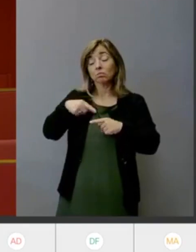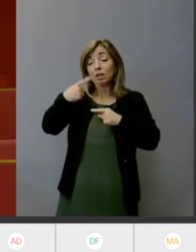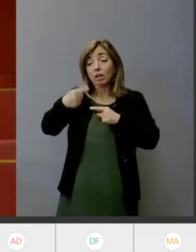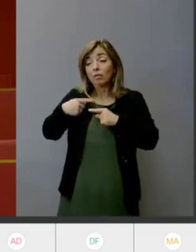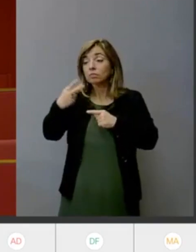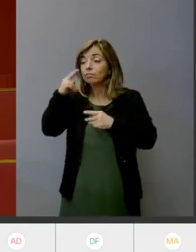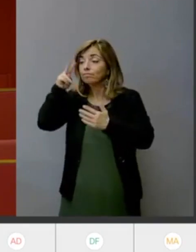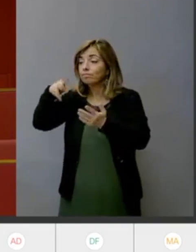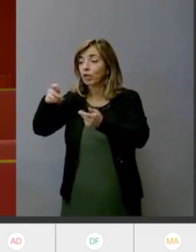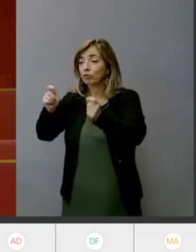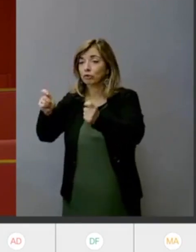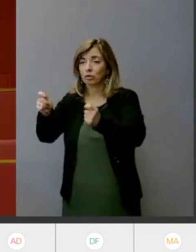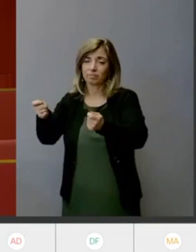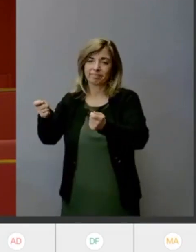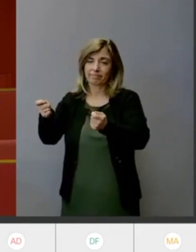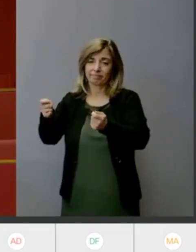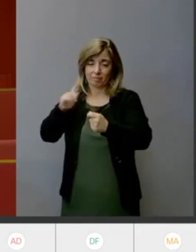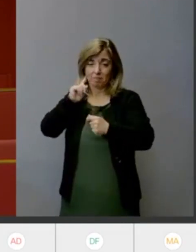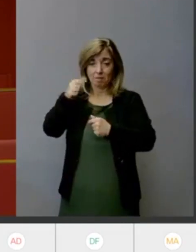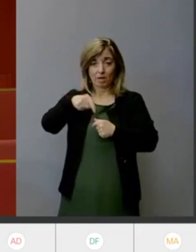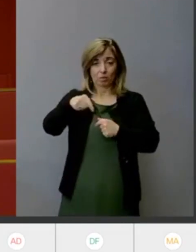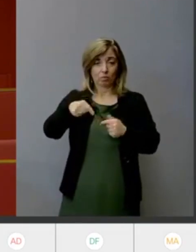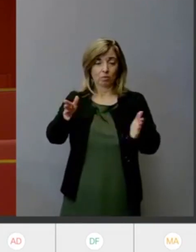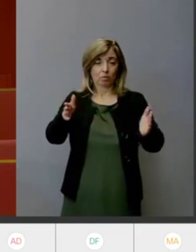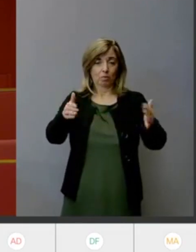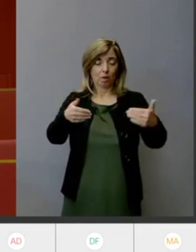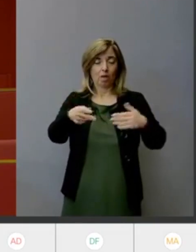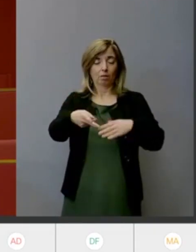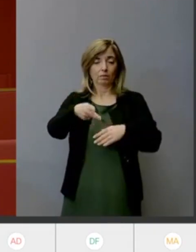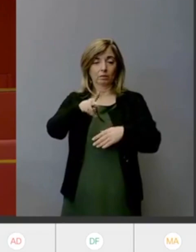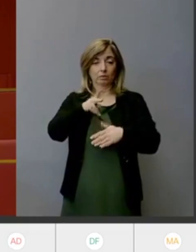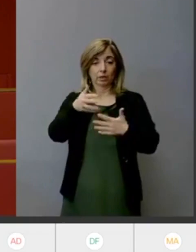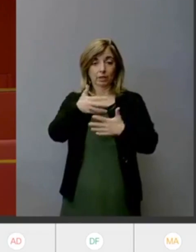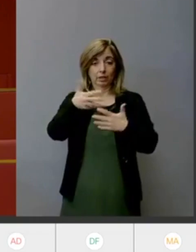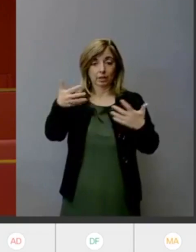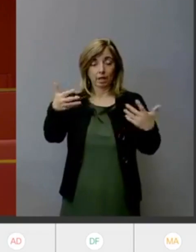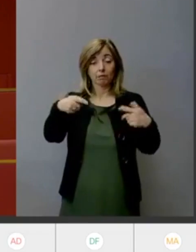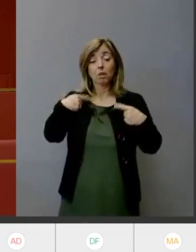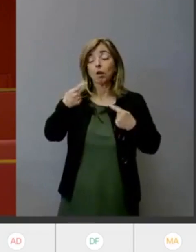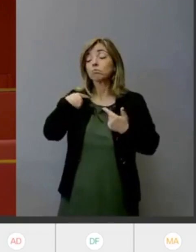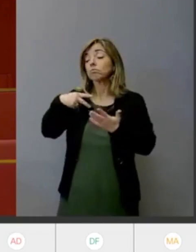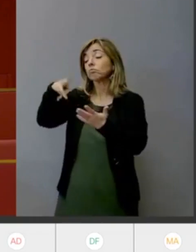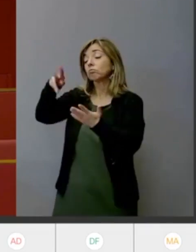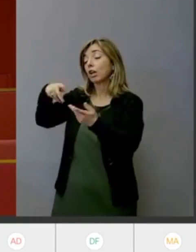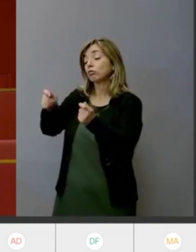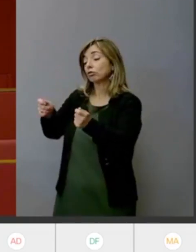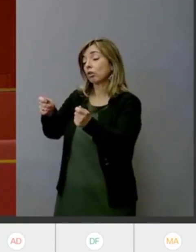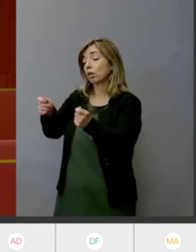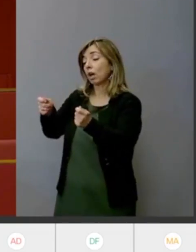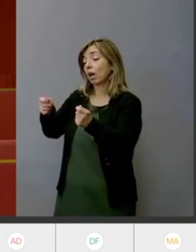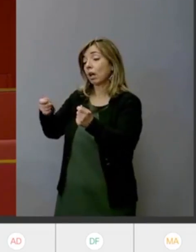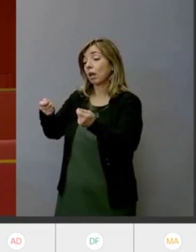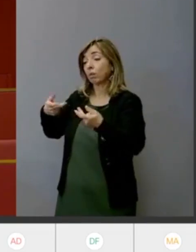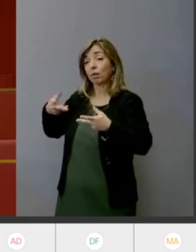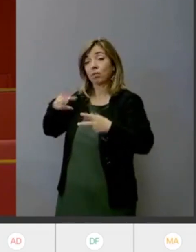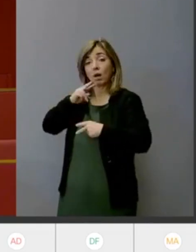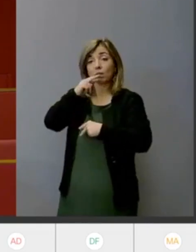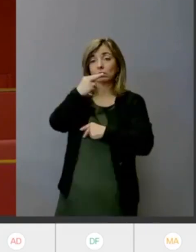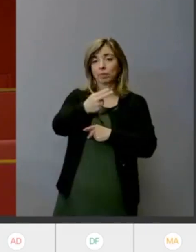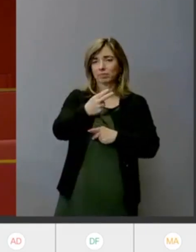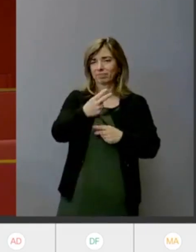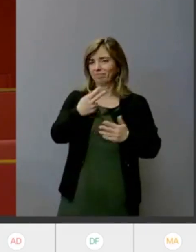diventa sempre complicato voglio dire poi replicare sui comunicati stampa specialmente da parte dell'assessore ma